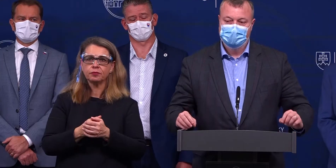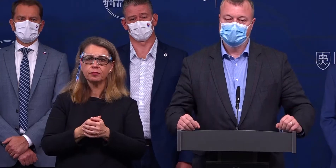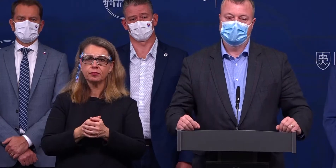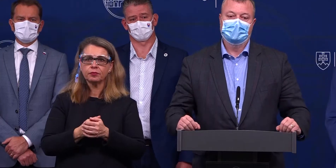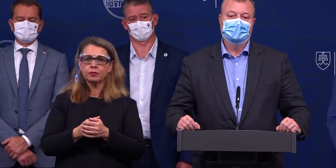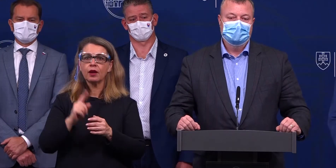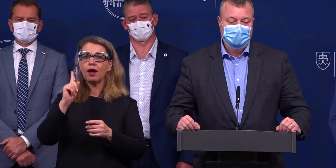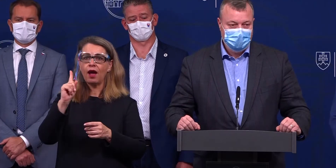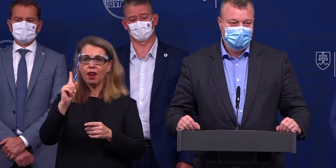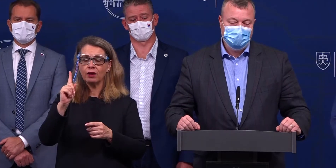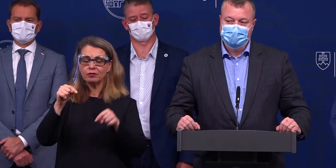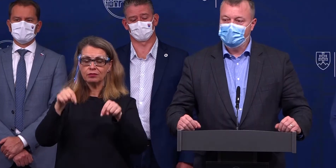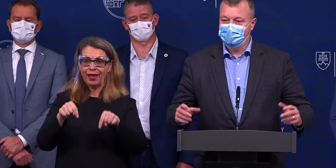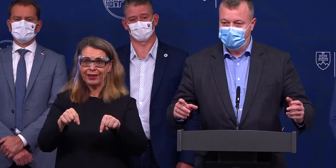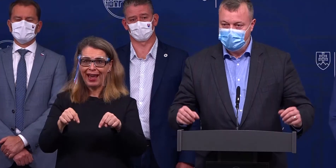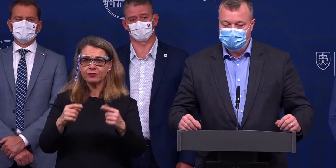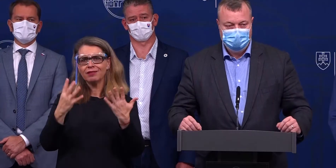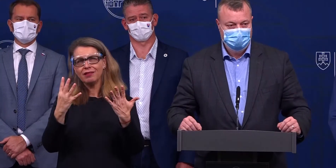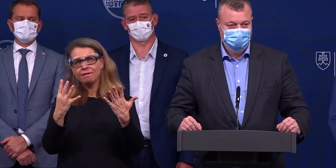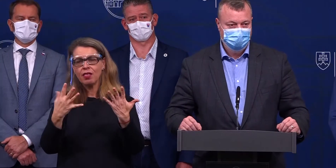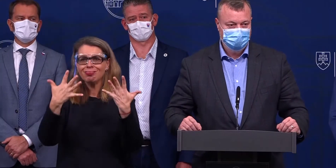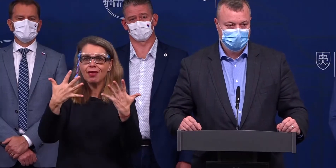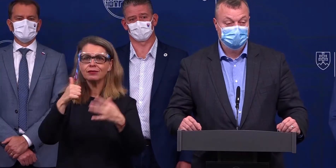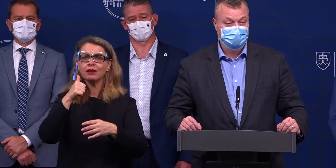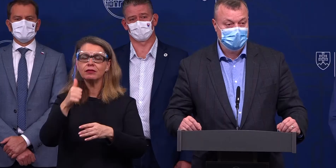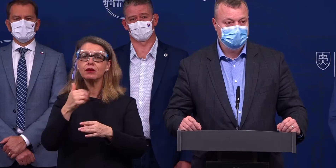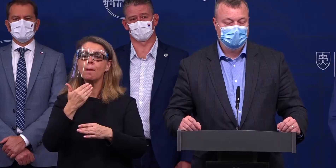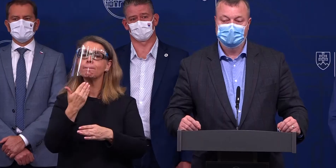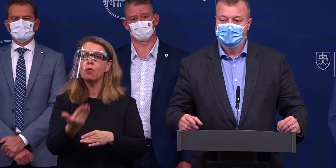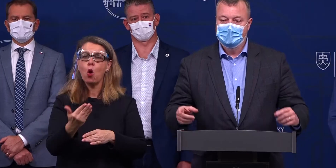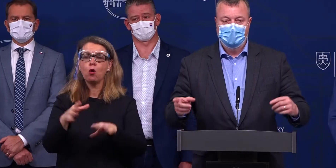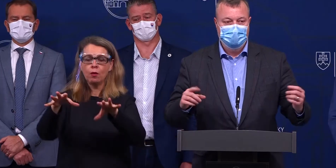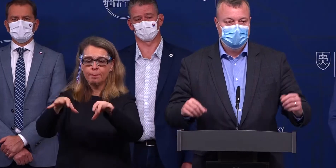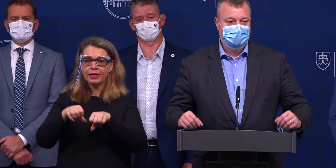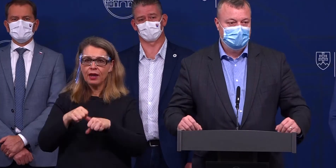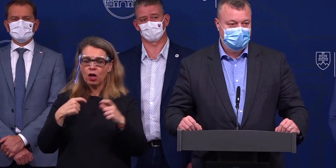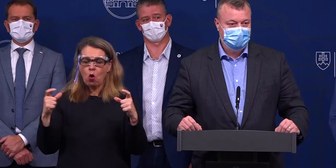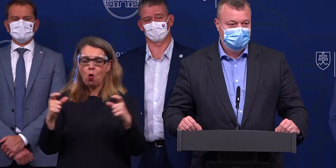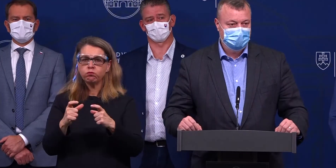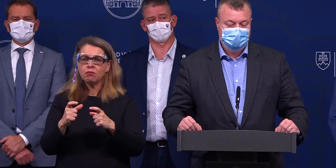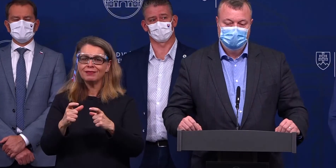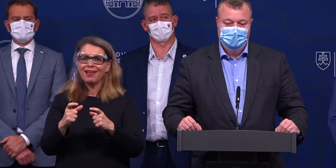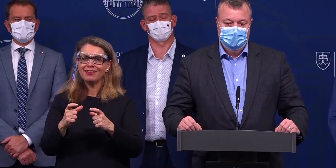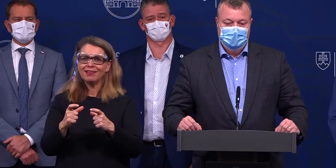taká, že 9 dní potom alebo 10, čo sme prijali tie obmedzenia,